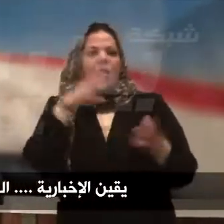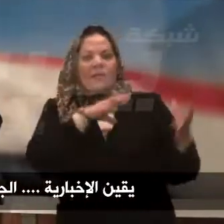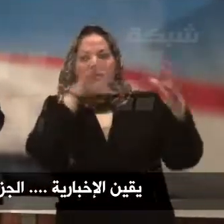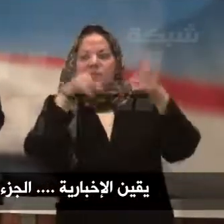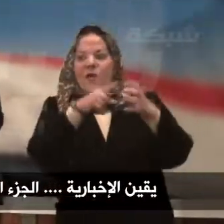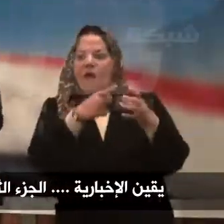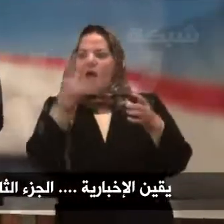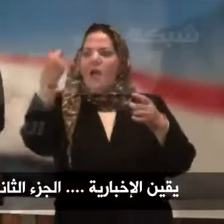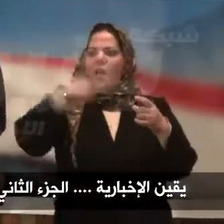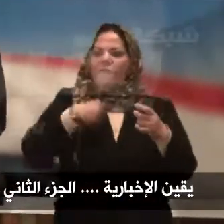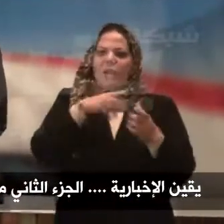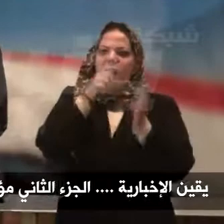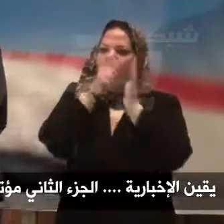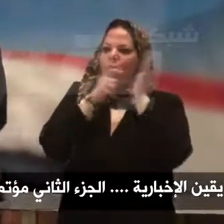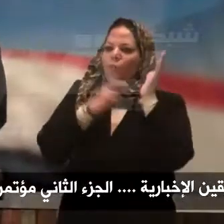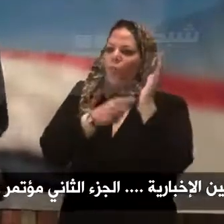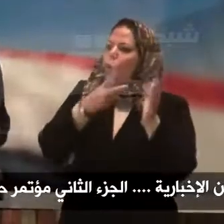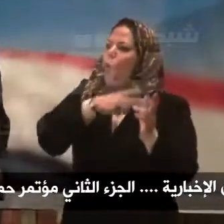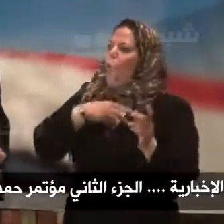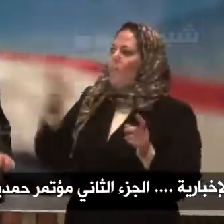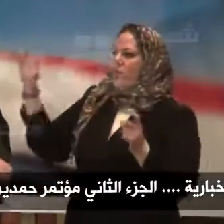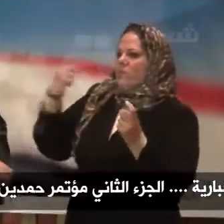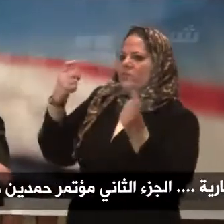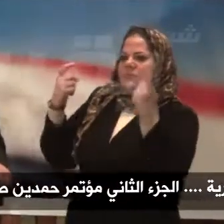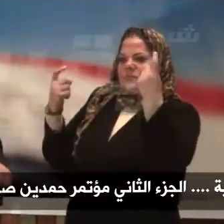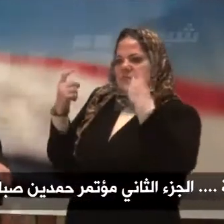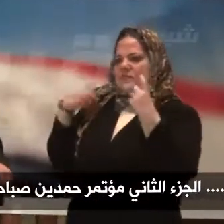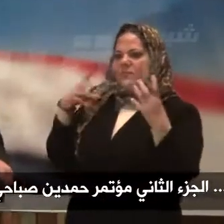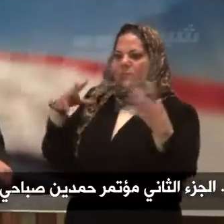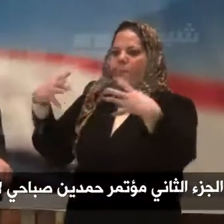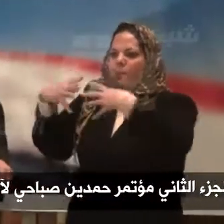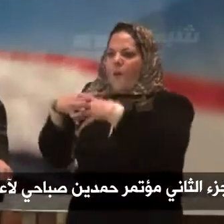والحكومة اللي يكون لها دور في التنفيذ